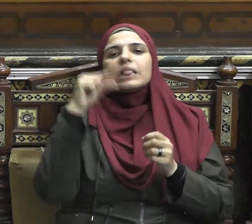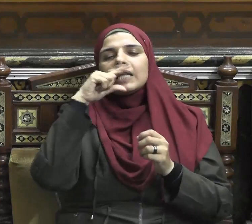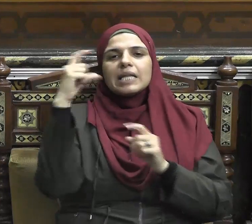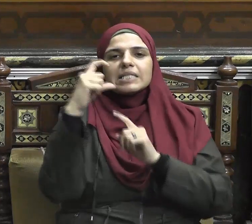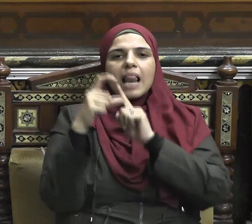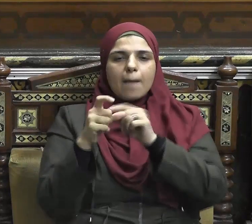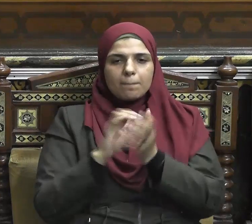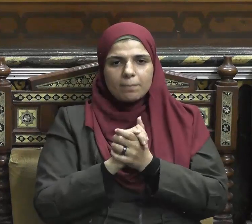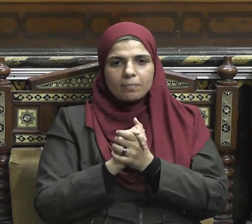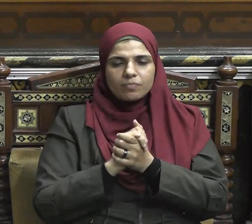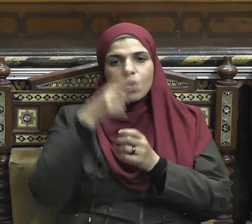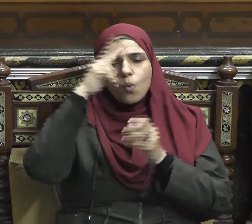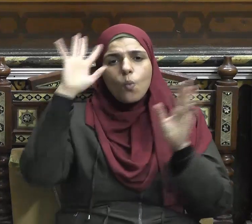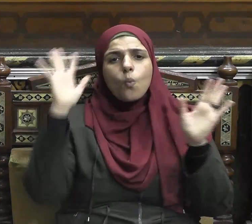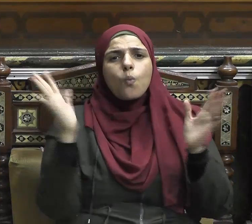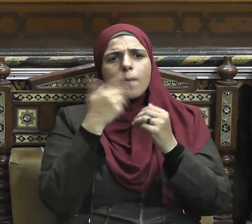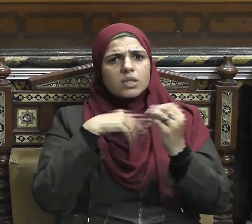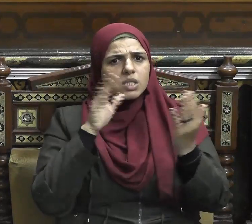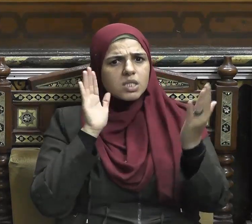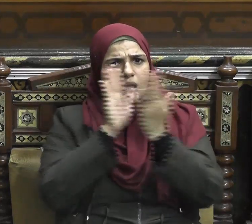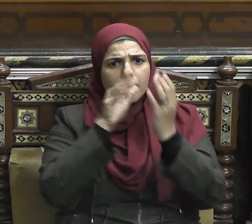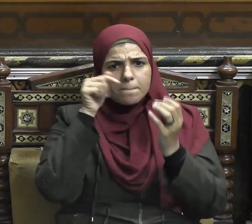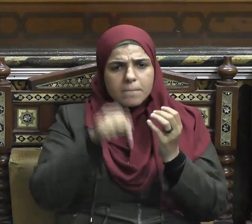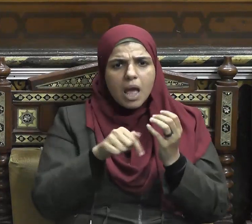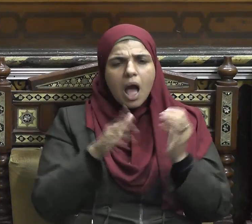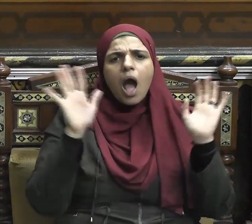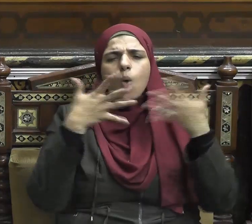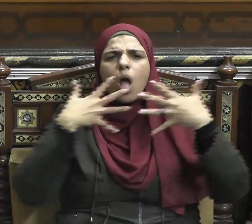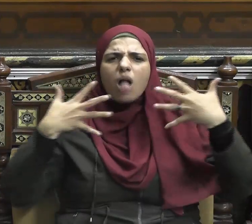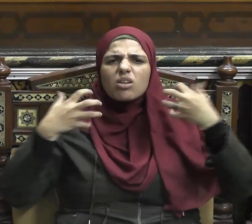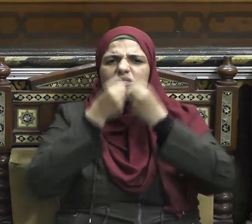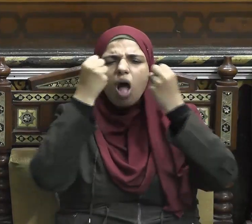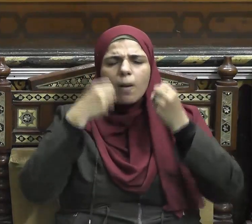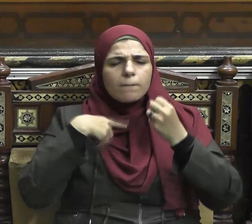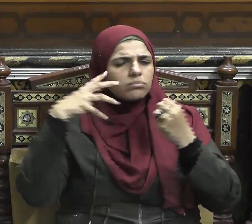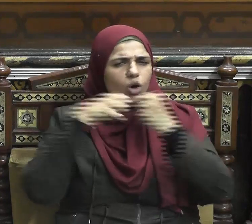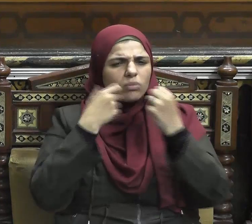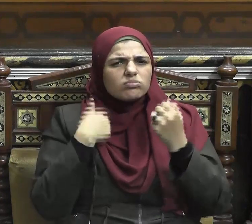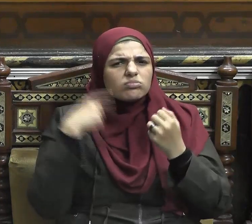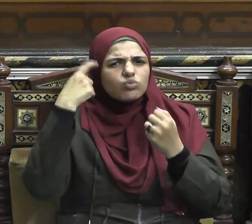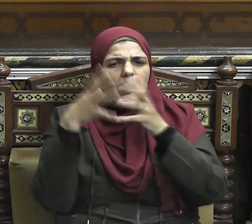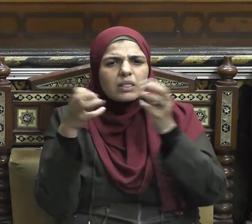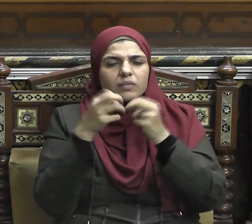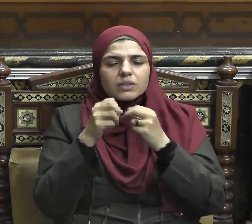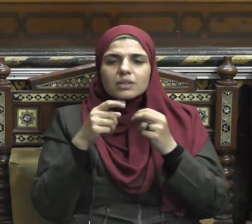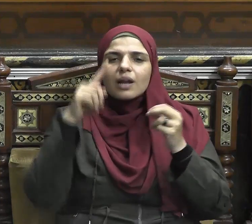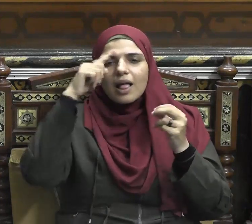رحمة كله سماحة كله تيسير كله إنسانية